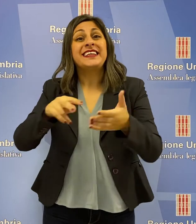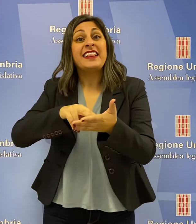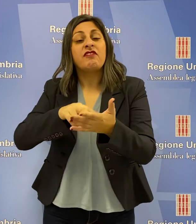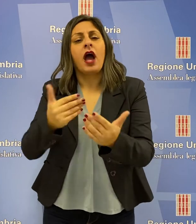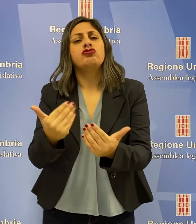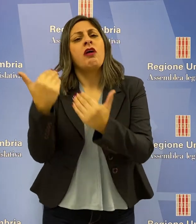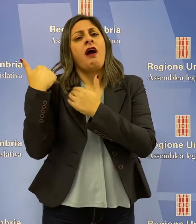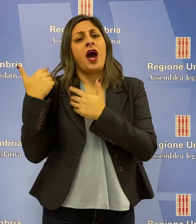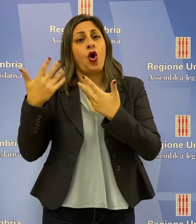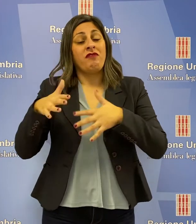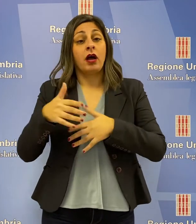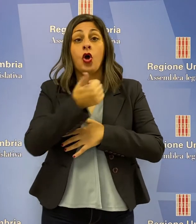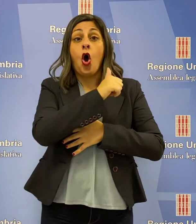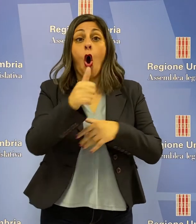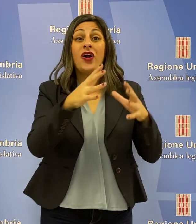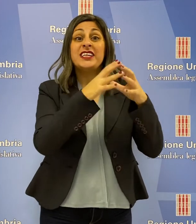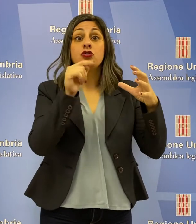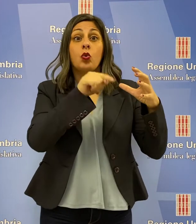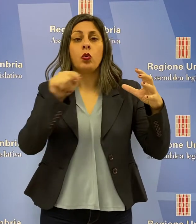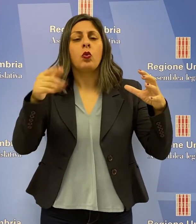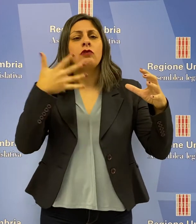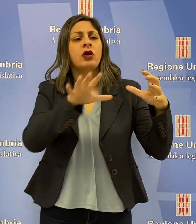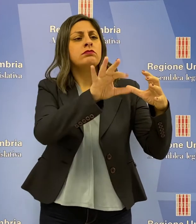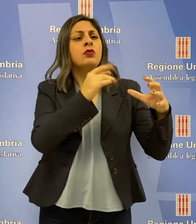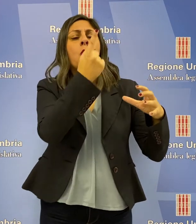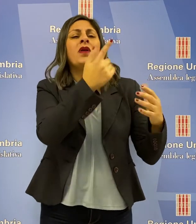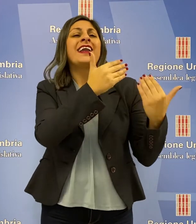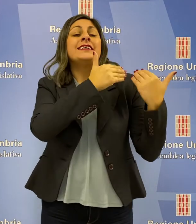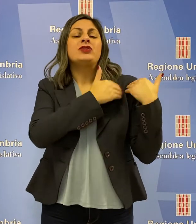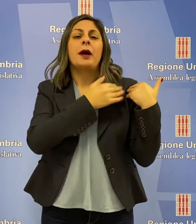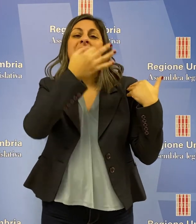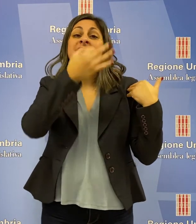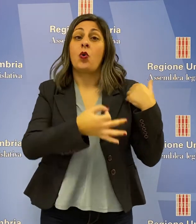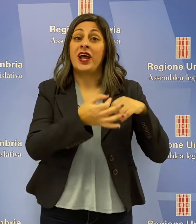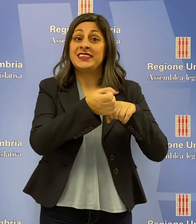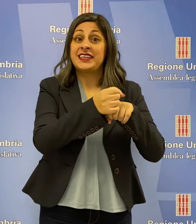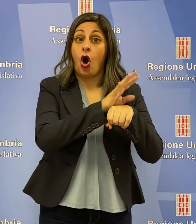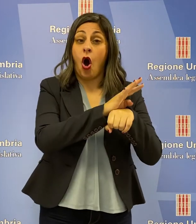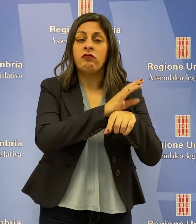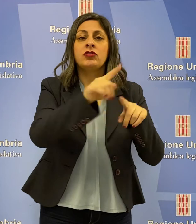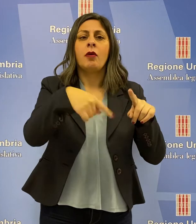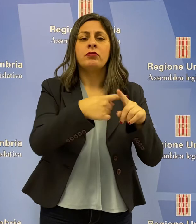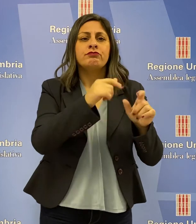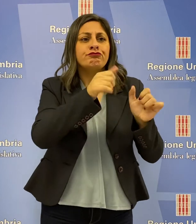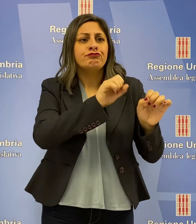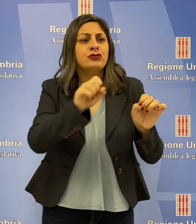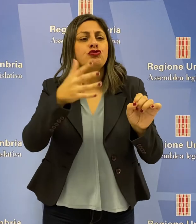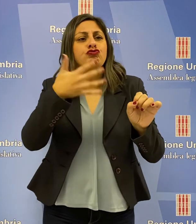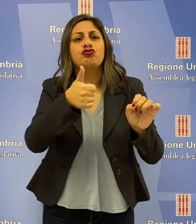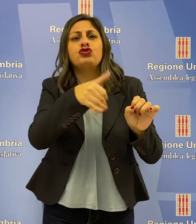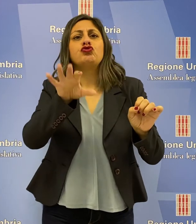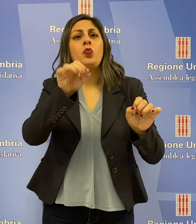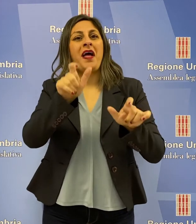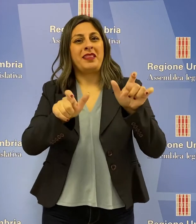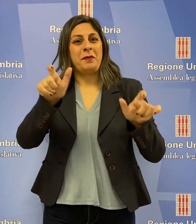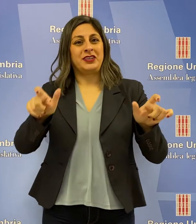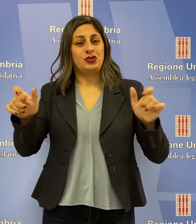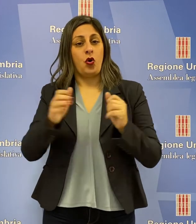fragili. In ogni struttura è stato individuato responsabile per la sicurezza Covid e sono state formate oltre 150 persone. È stato